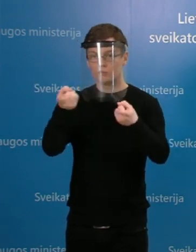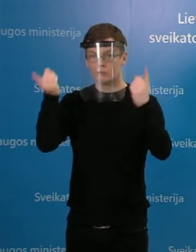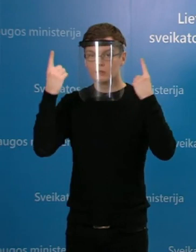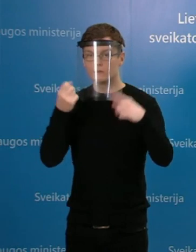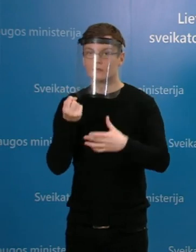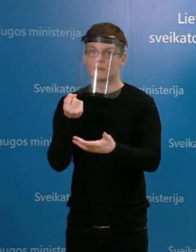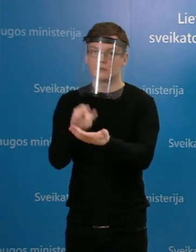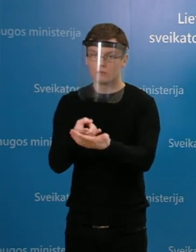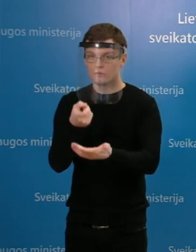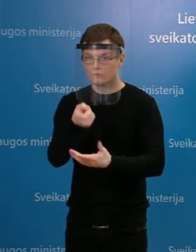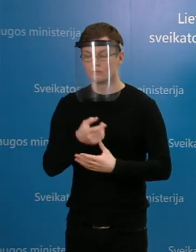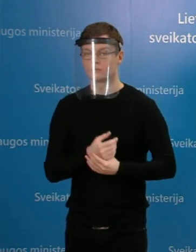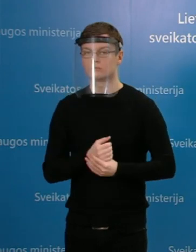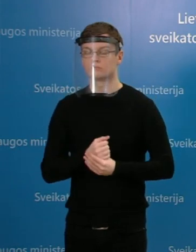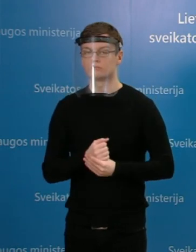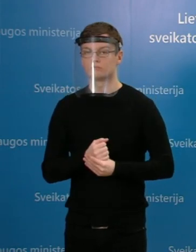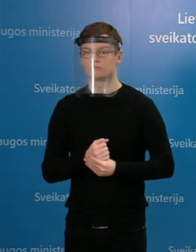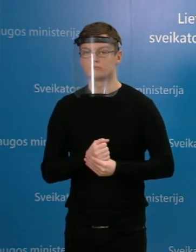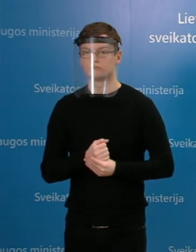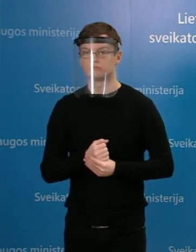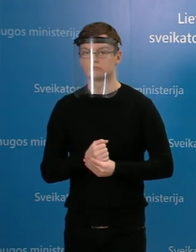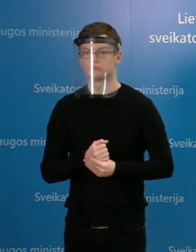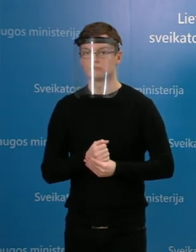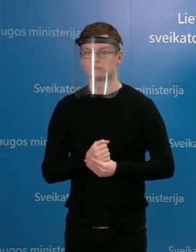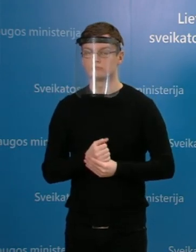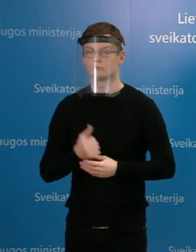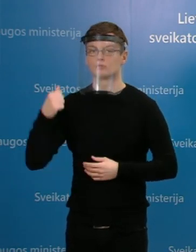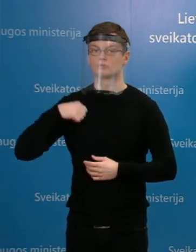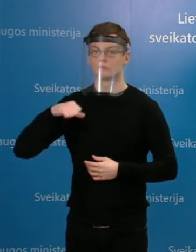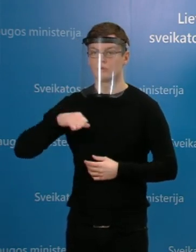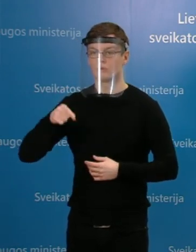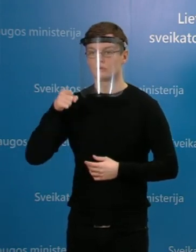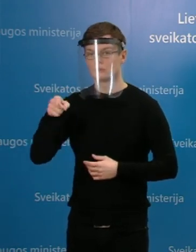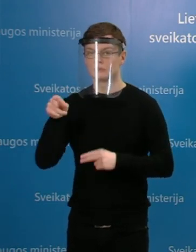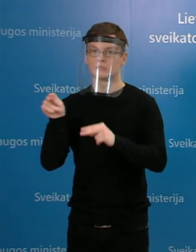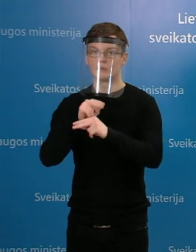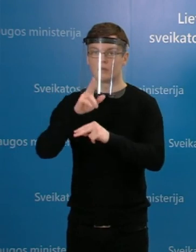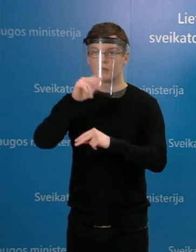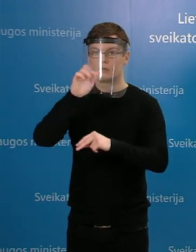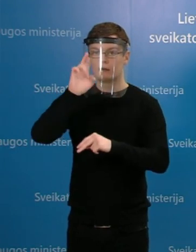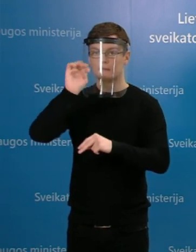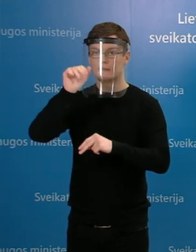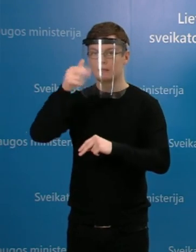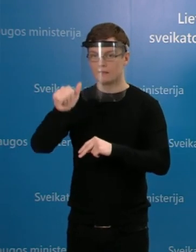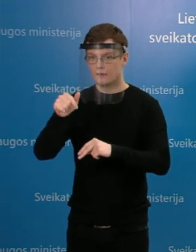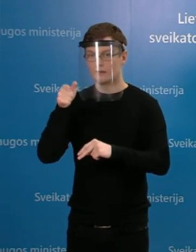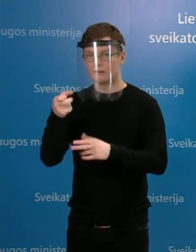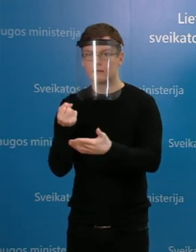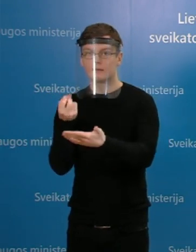lygoninėje. Tai buvo asmuo gydytas kartenos palaikomojo gydymo ar slaugos lygoninėje.